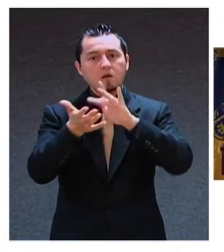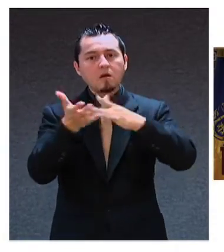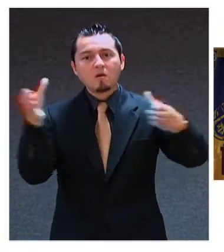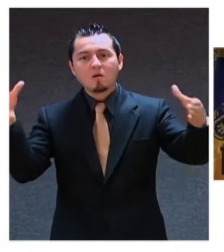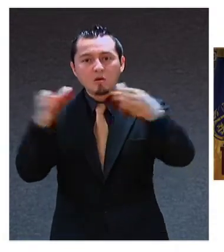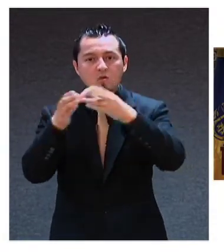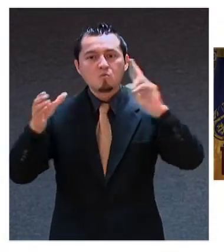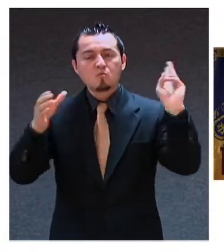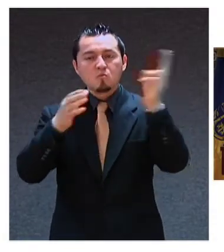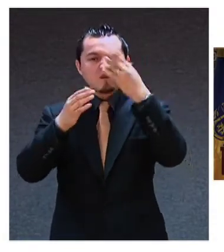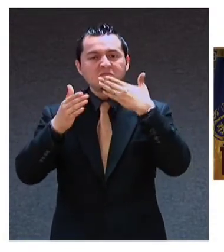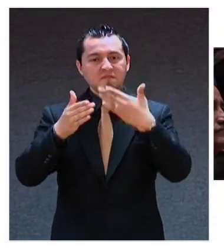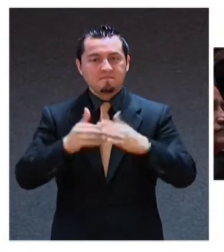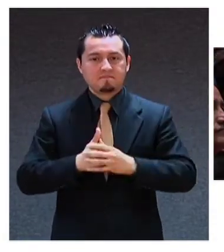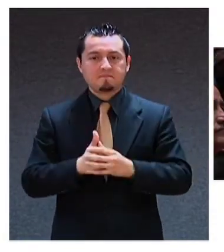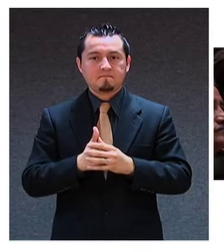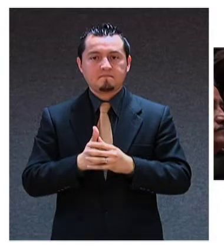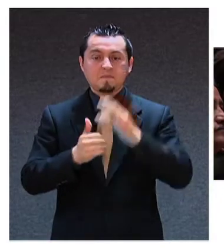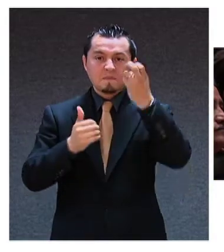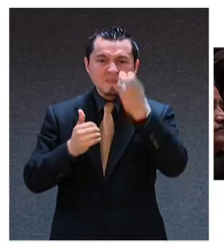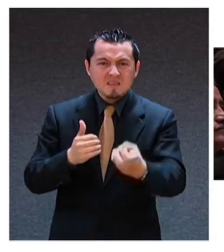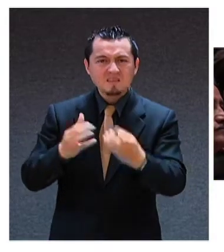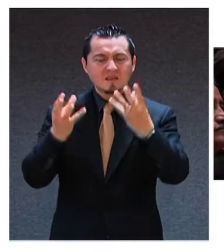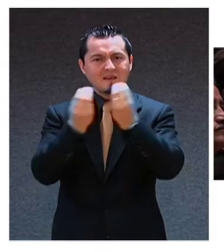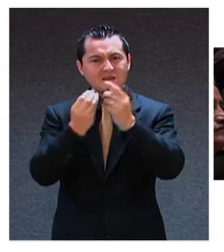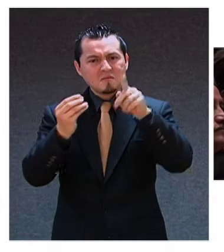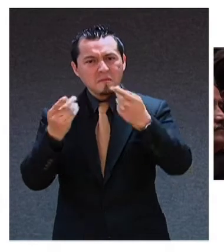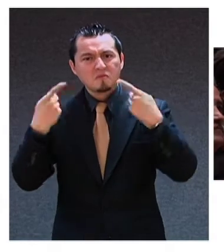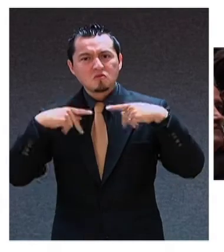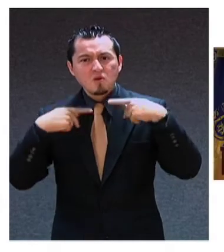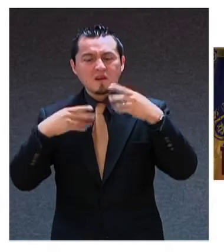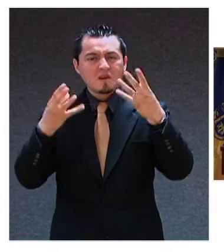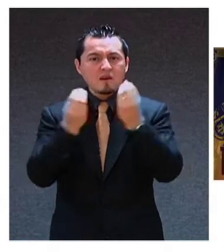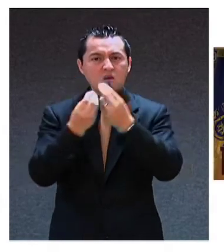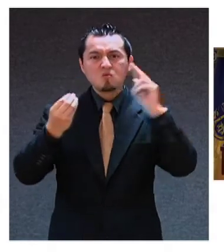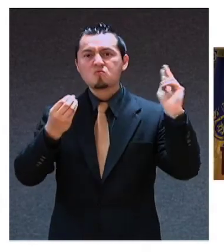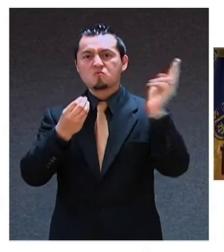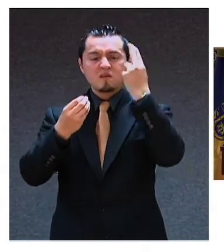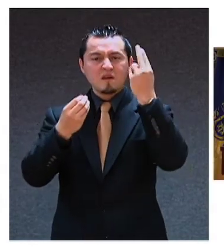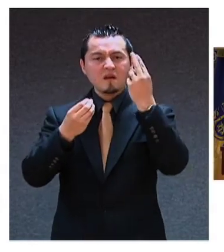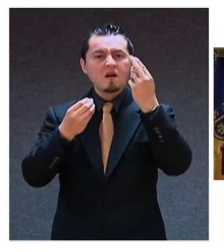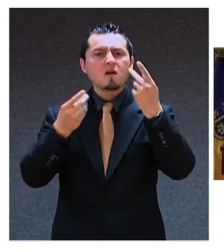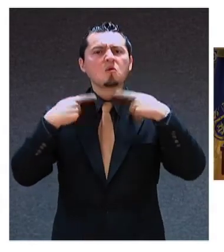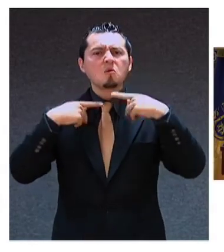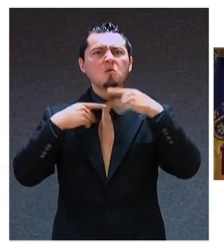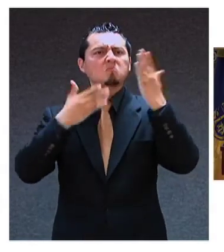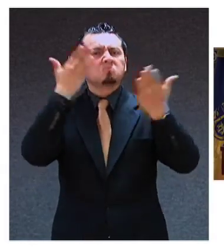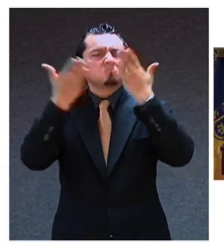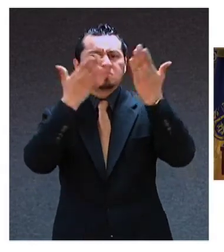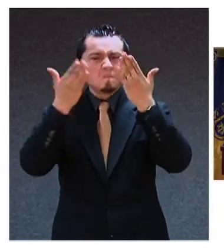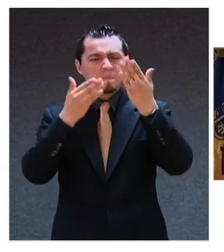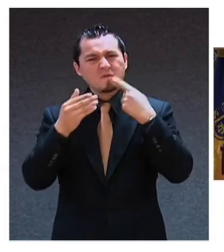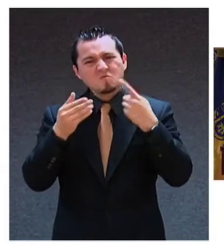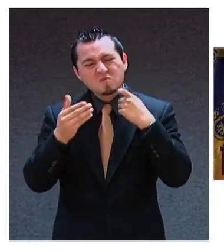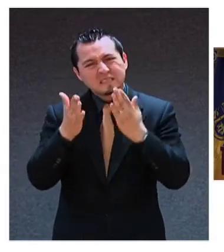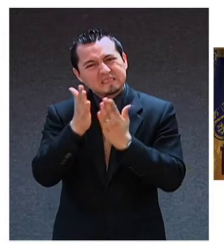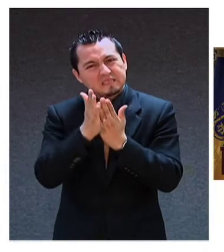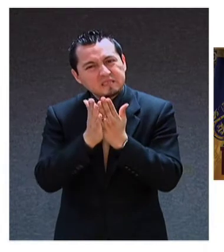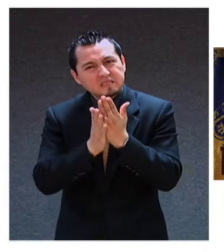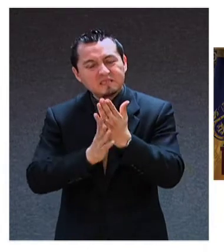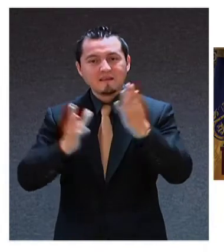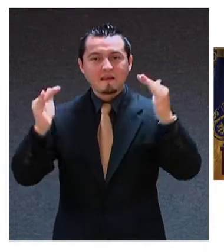UDG agradeció a nombre de la comunidad universitaria la distinción. Este es un homenaje a todos esos